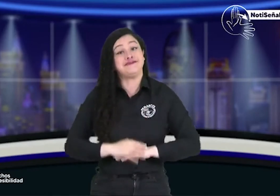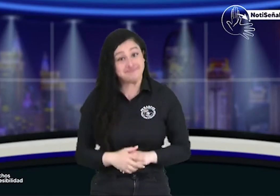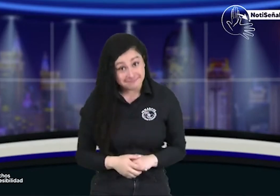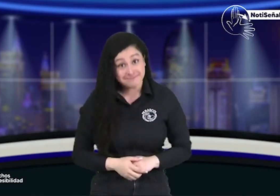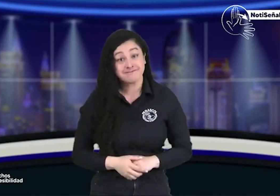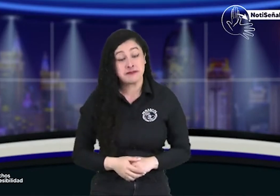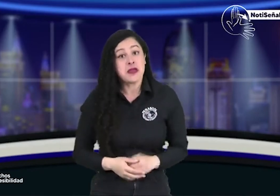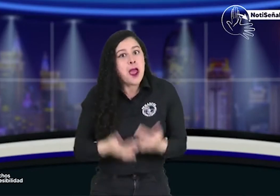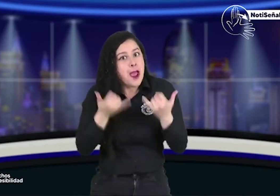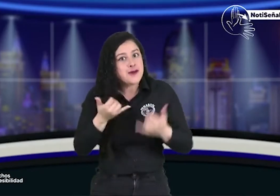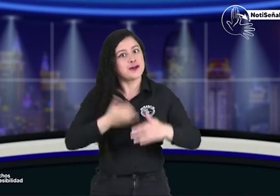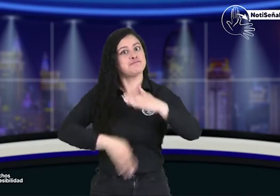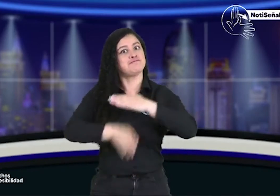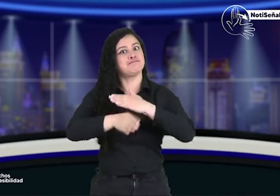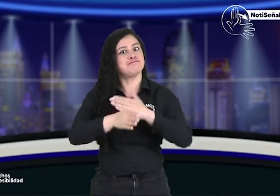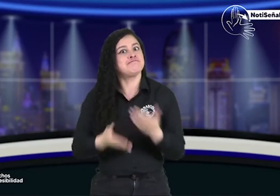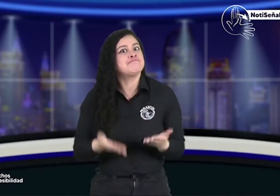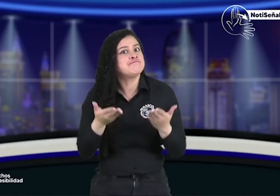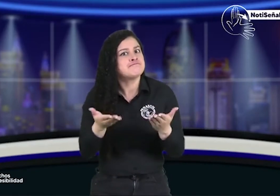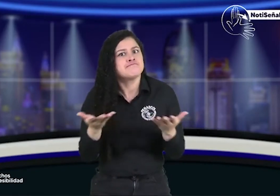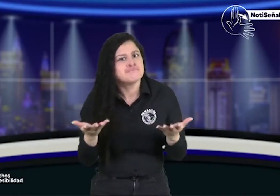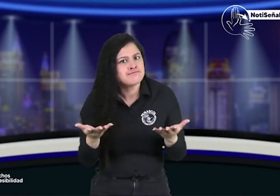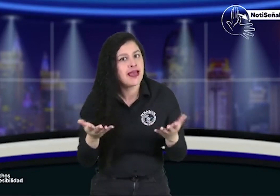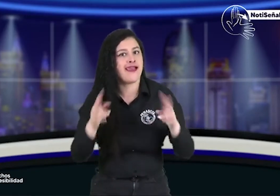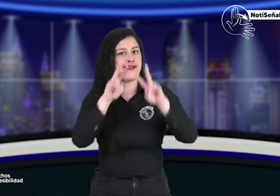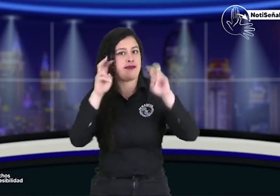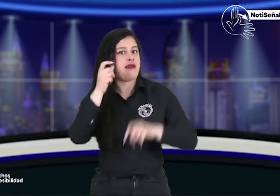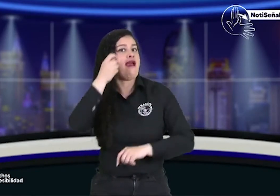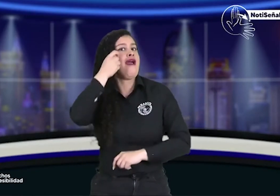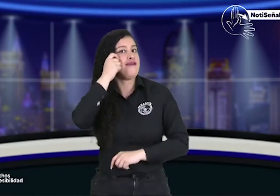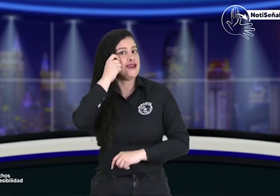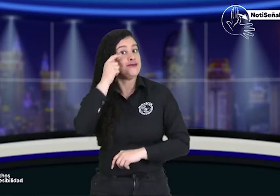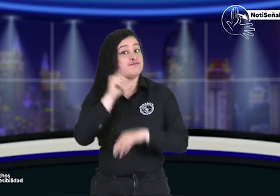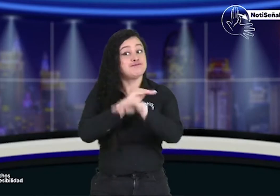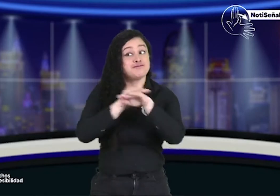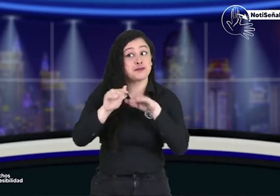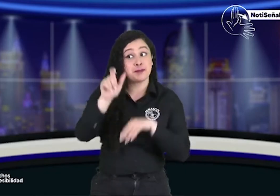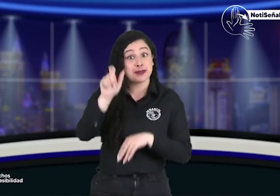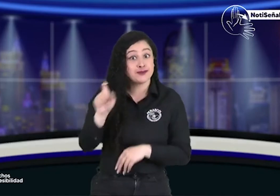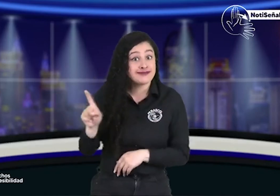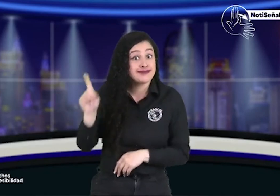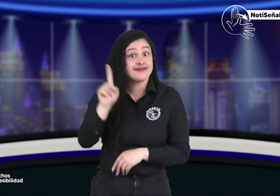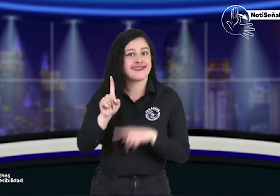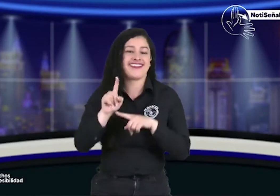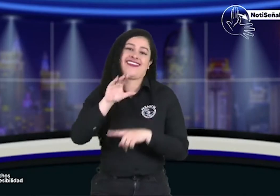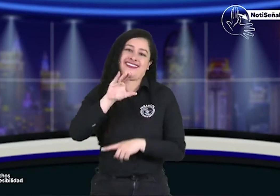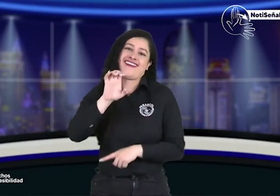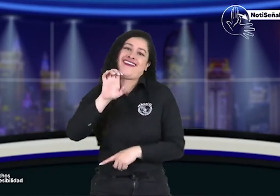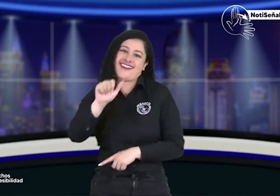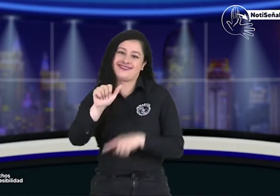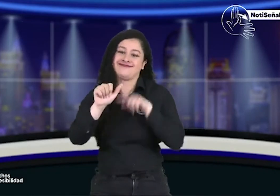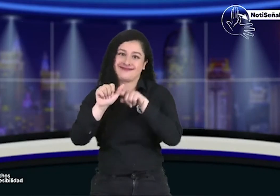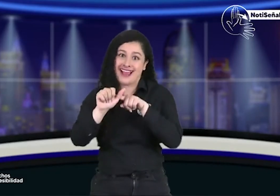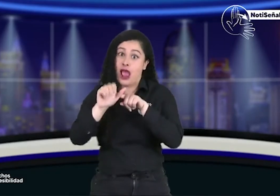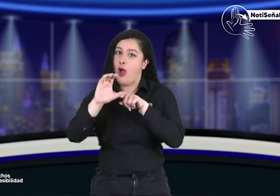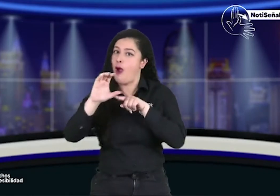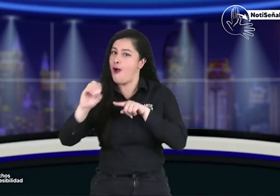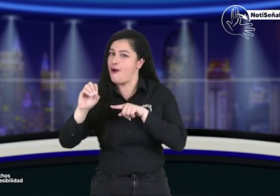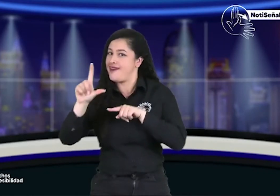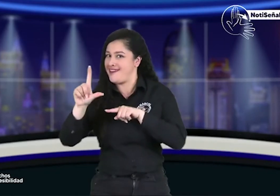información que sea clara y de calidad ahora continuamos con Henry Mejía y su invitado que es